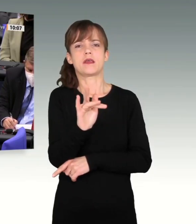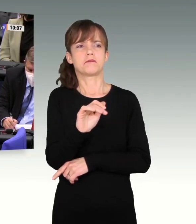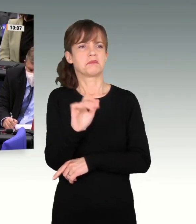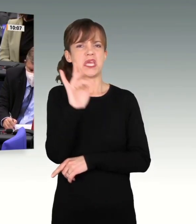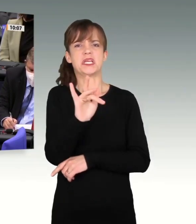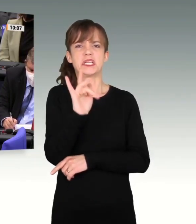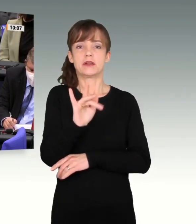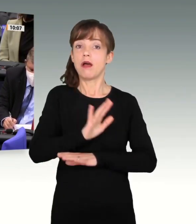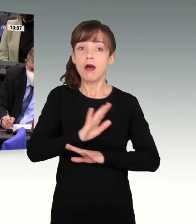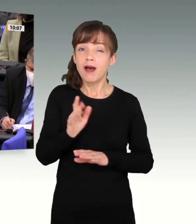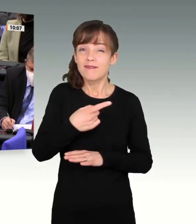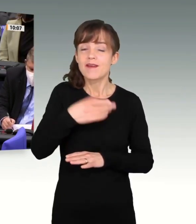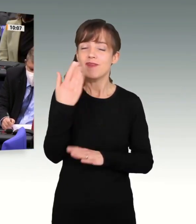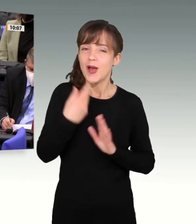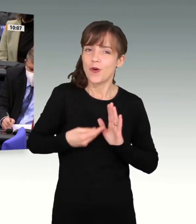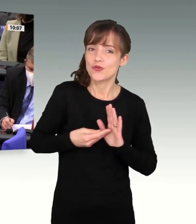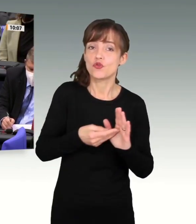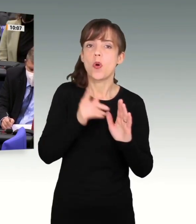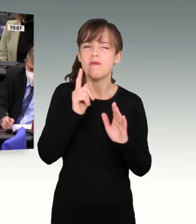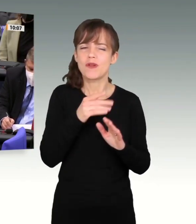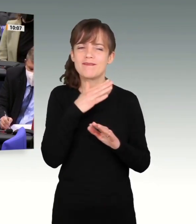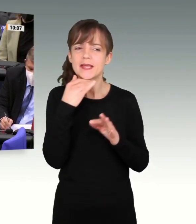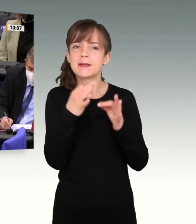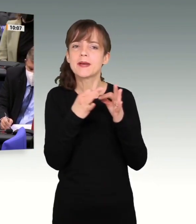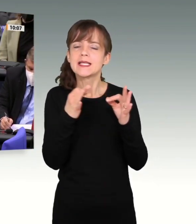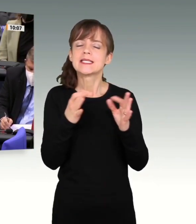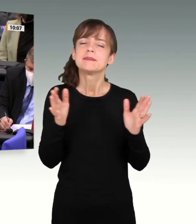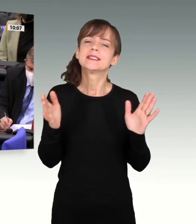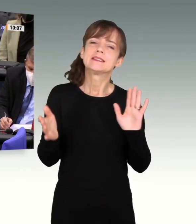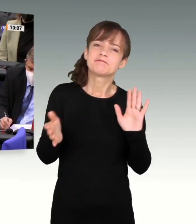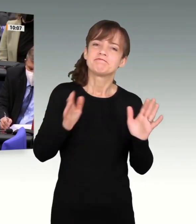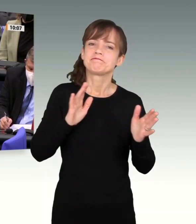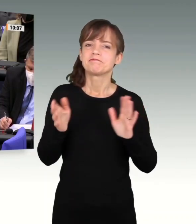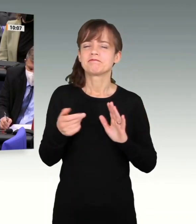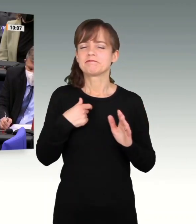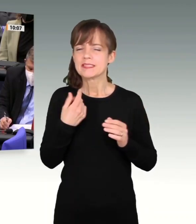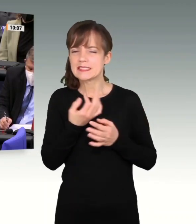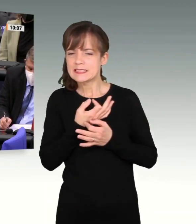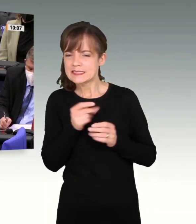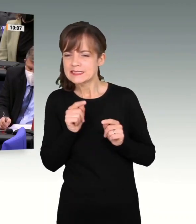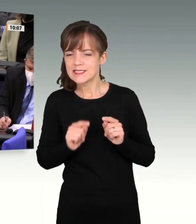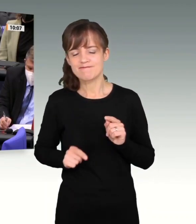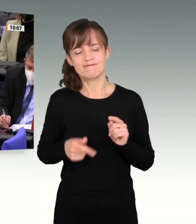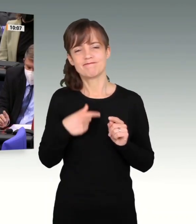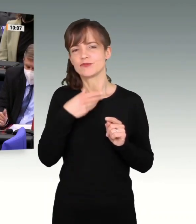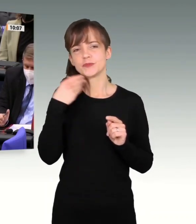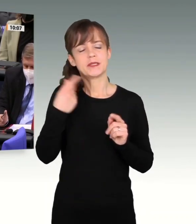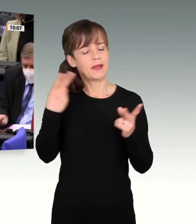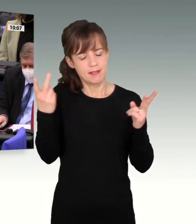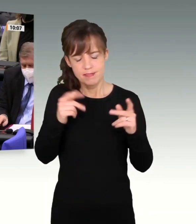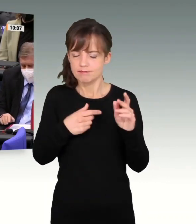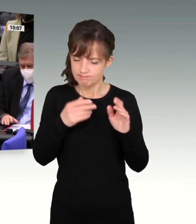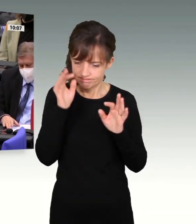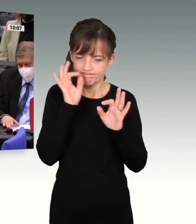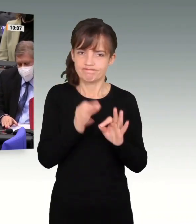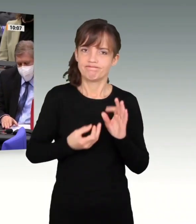wir haben sie unterstützt, obwohl wir viele Maßnahmen im Detail nicht richtig fanden damals. Und daran appelliere ich nur daran, weil